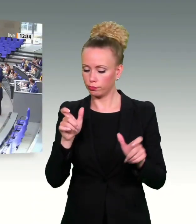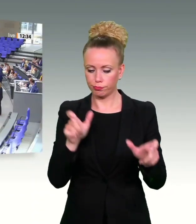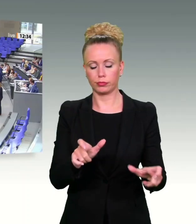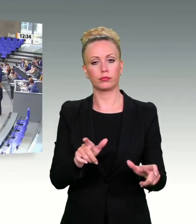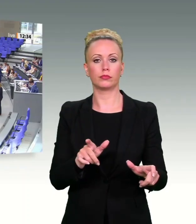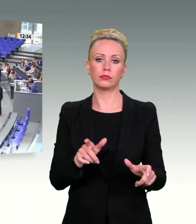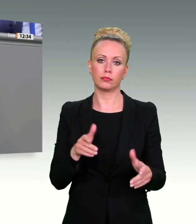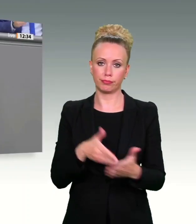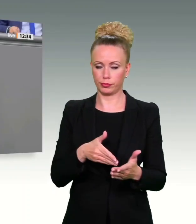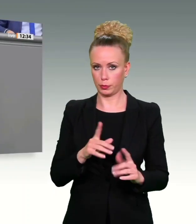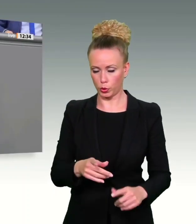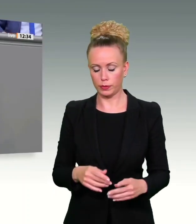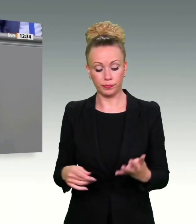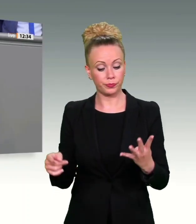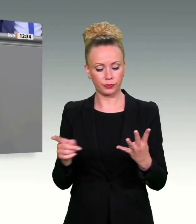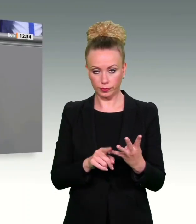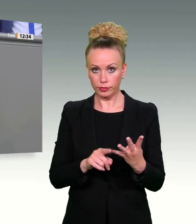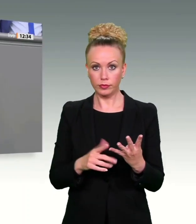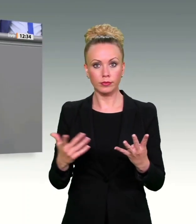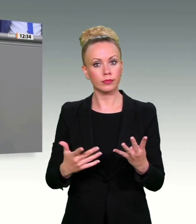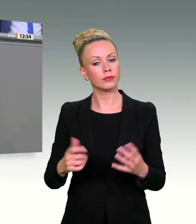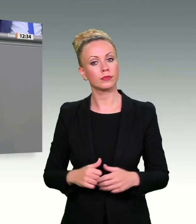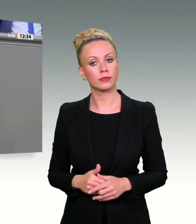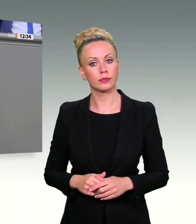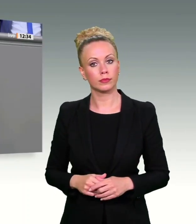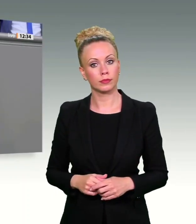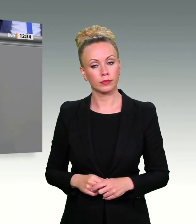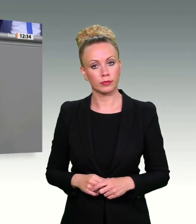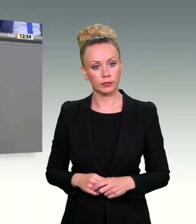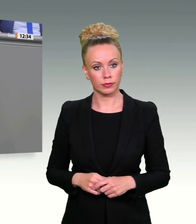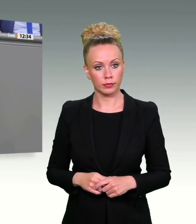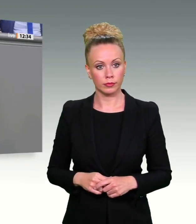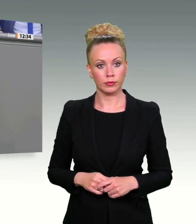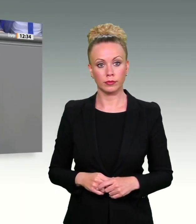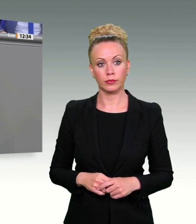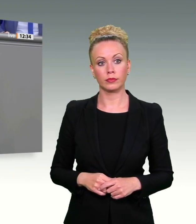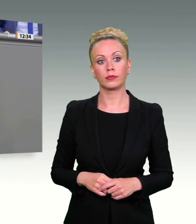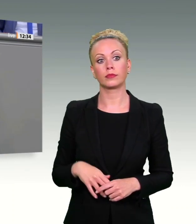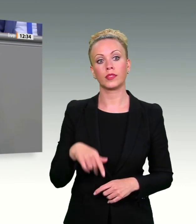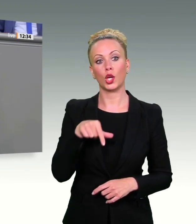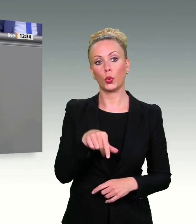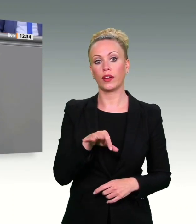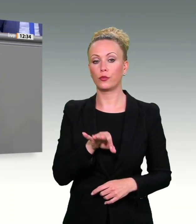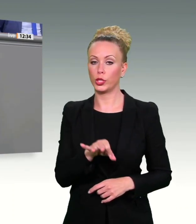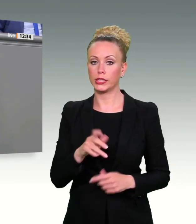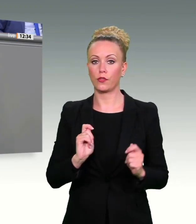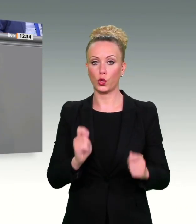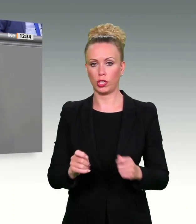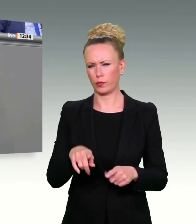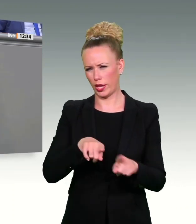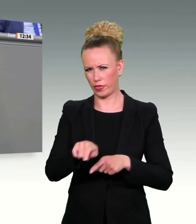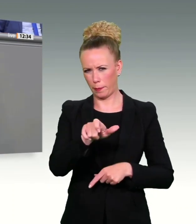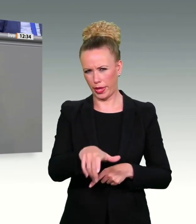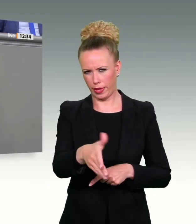Und schließlich viertens. Der sogenannte Quick-Freeze-Vorschlag der FDP, der besagt, dass man erst bei einem